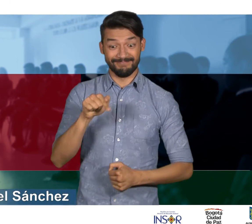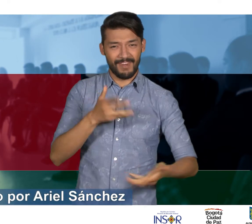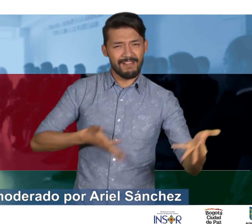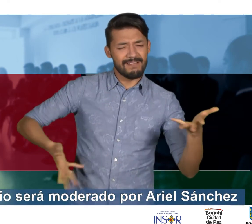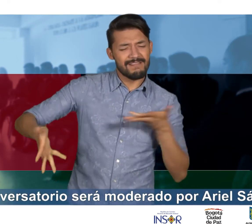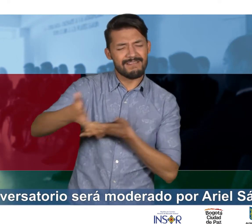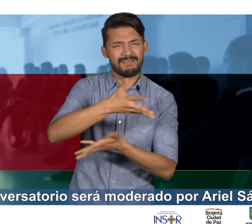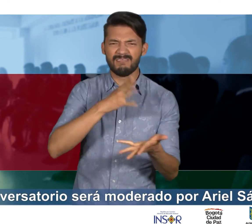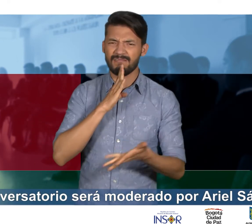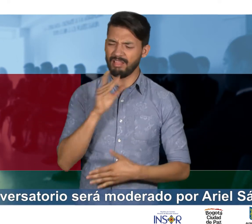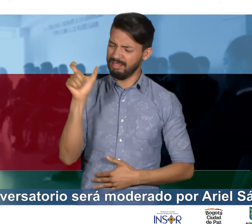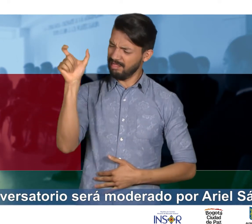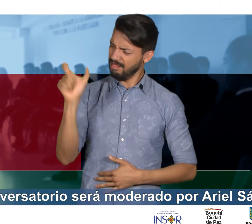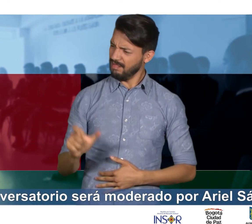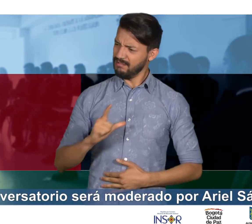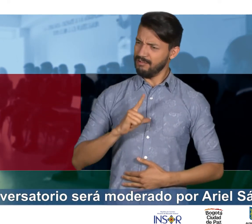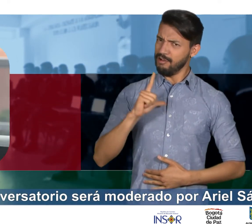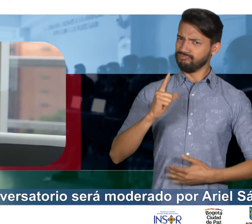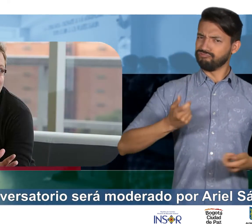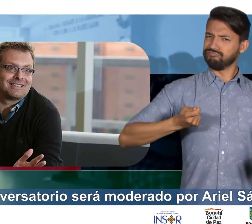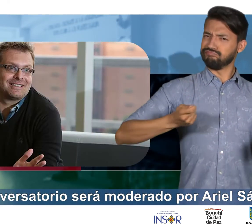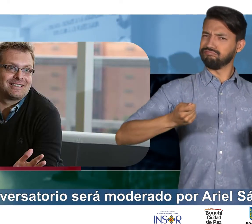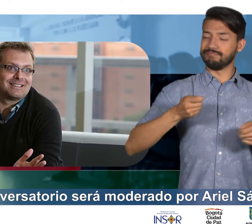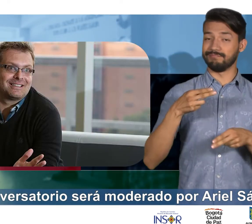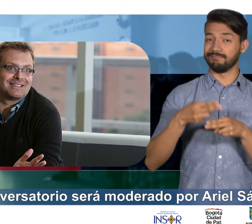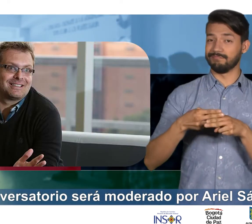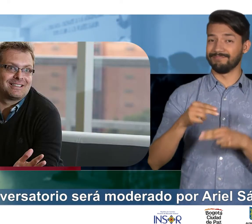Este conversatorio será moderado por Ariel Sánchez